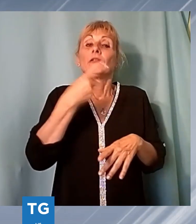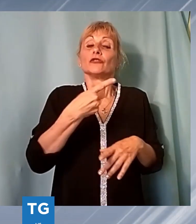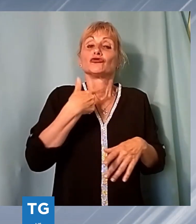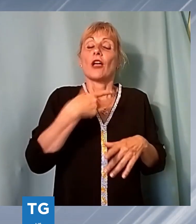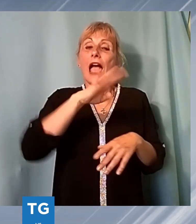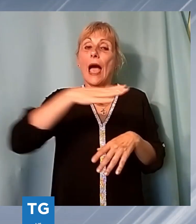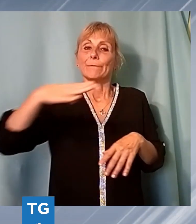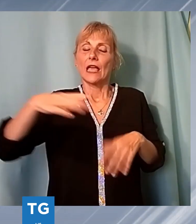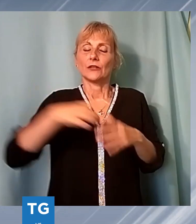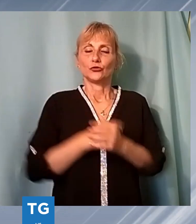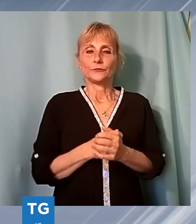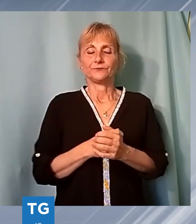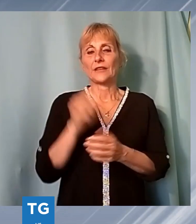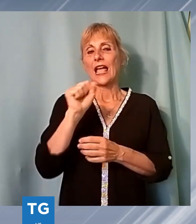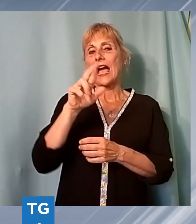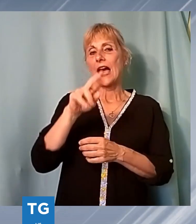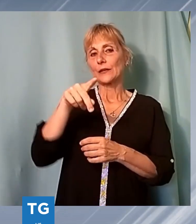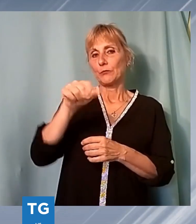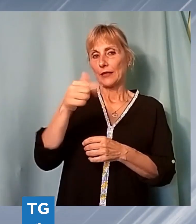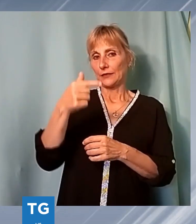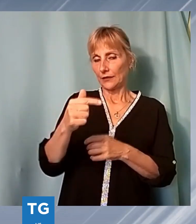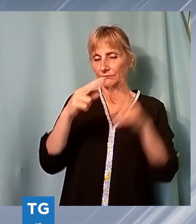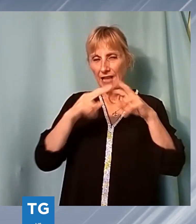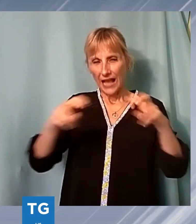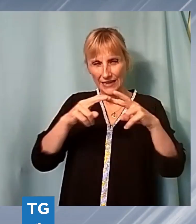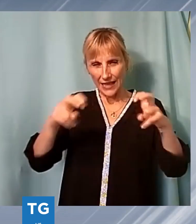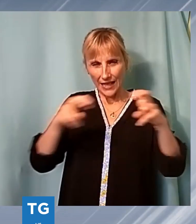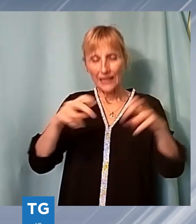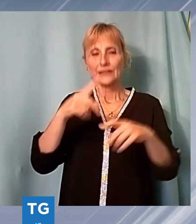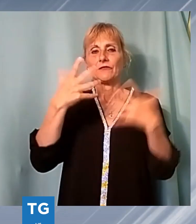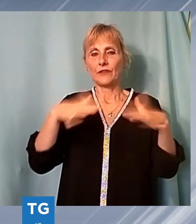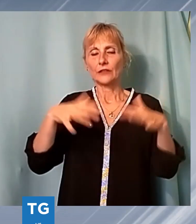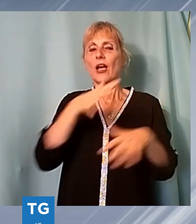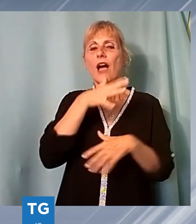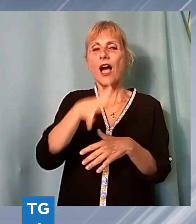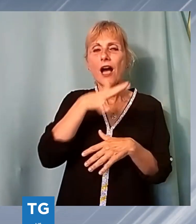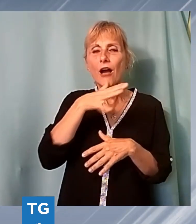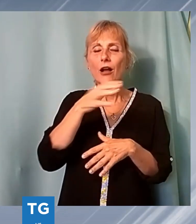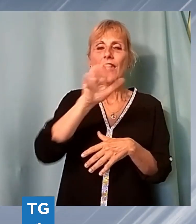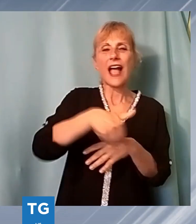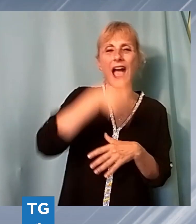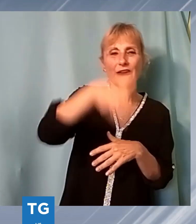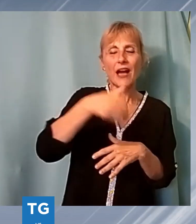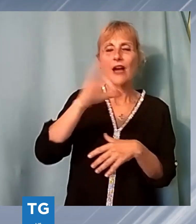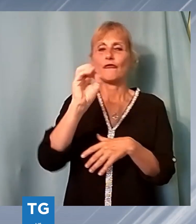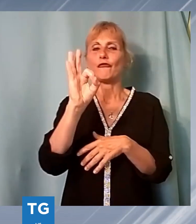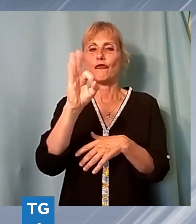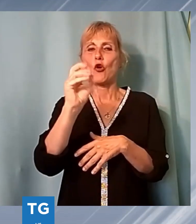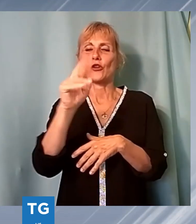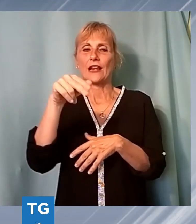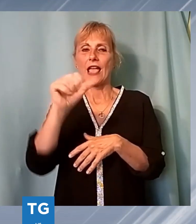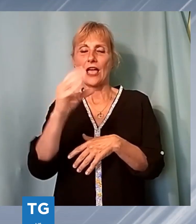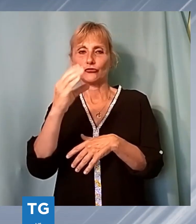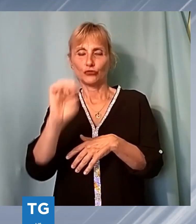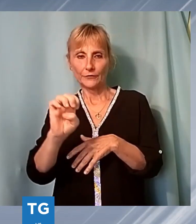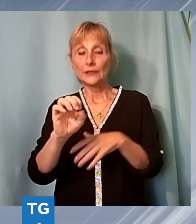'Arpat i risultati delle analisi effettuate sui campioni di acqua fuori usciti da Cava Fornace dopo lo smottamento del 6 maggio scorso. Il